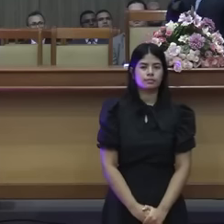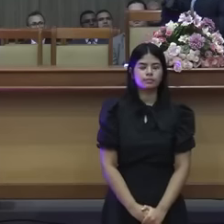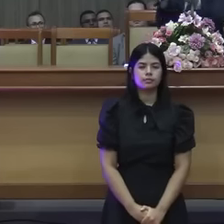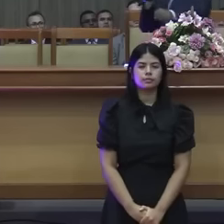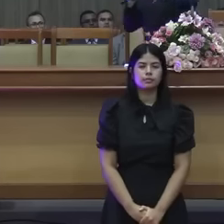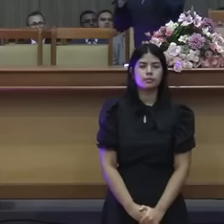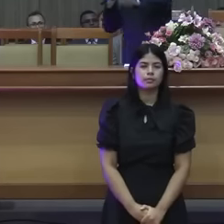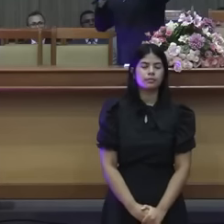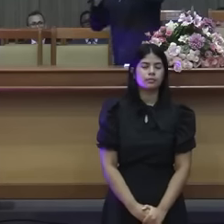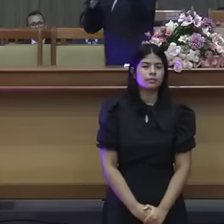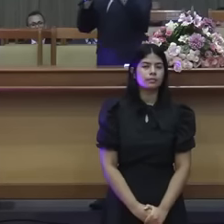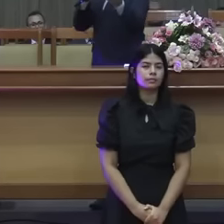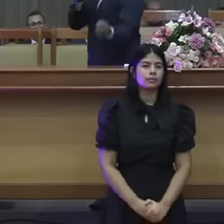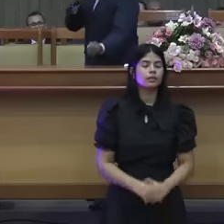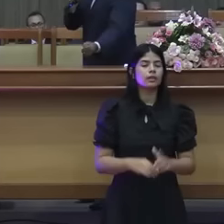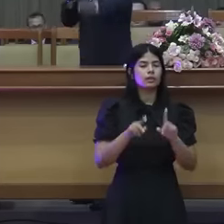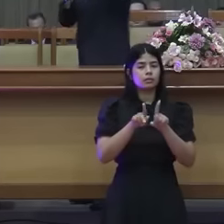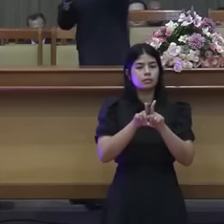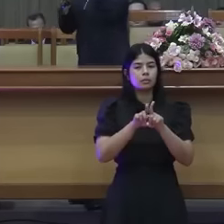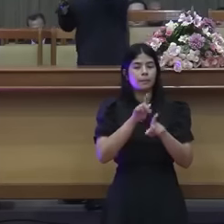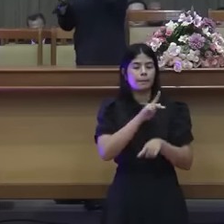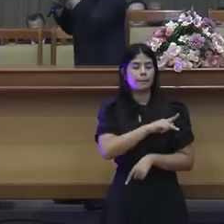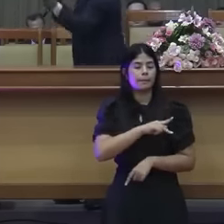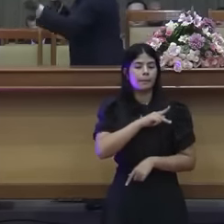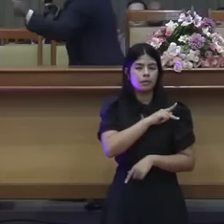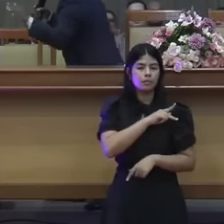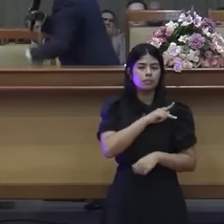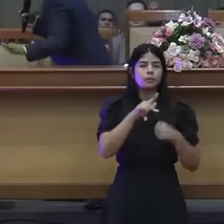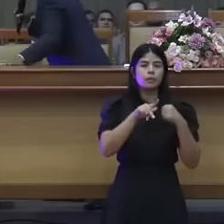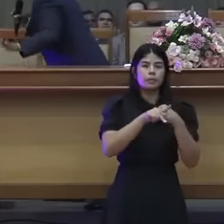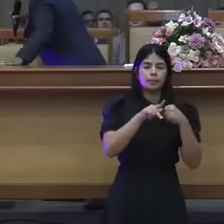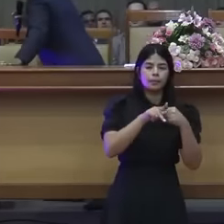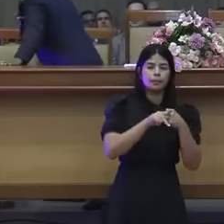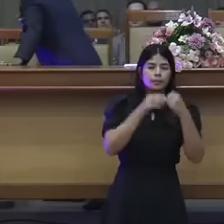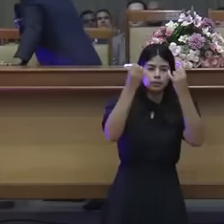E tanto Paulo como Pedro diz, se alguém fala,